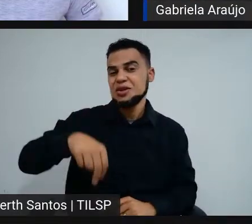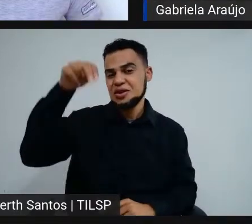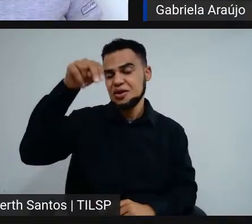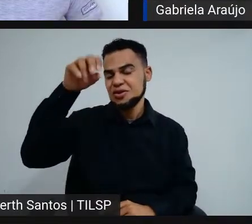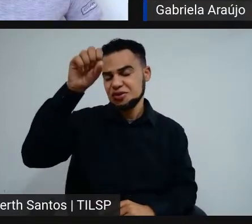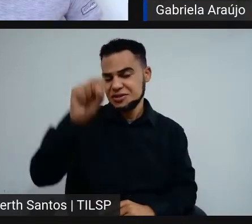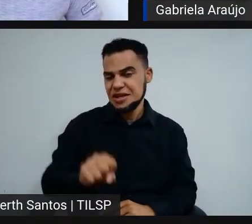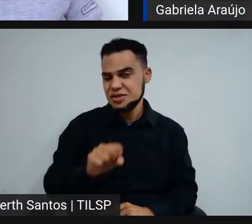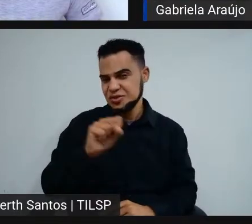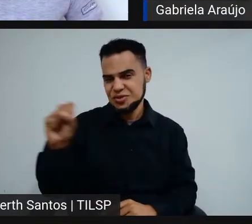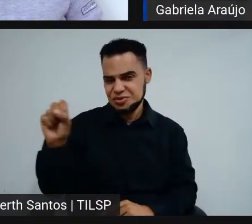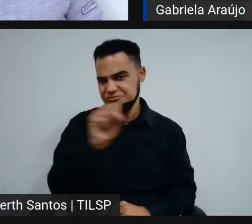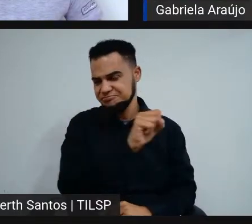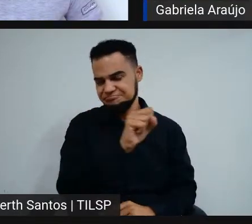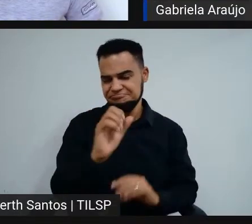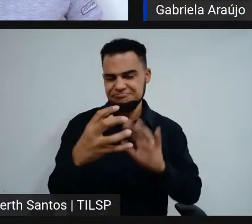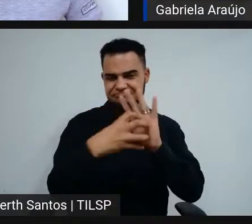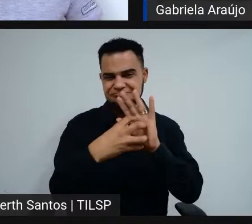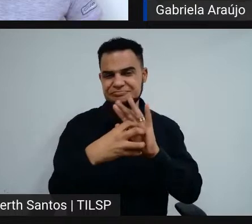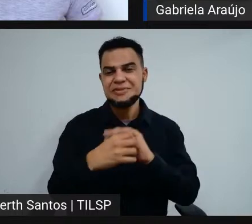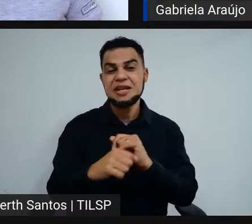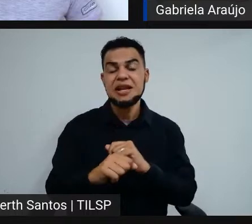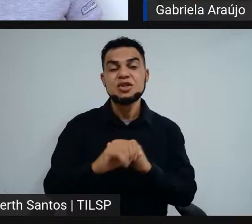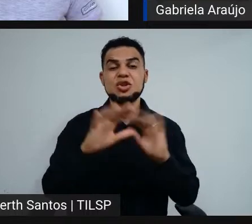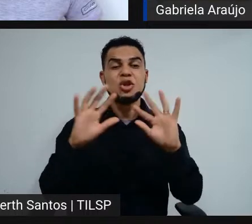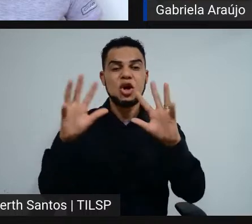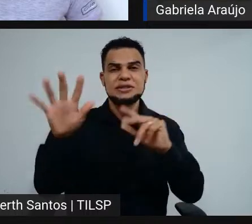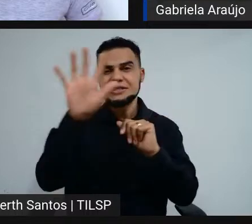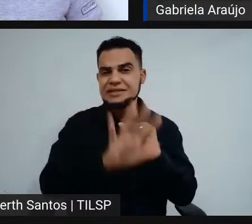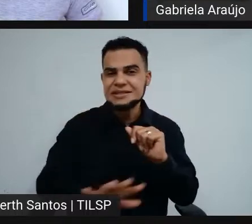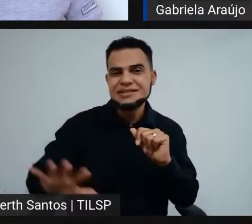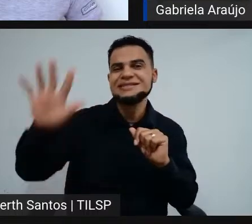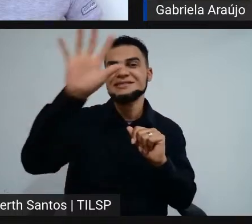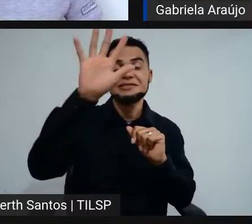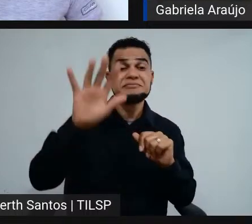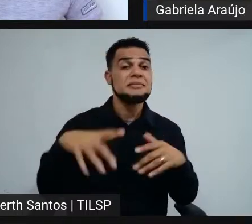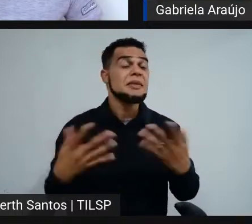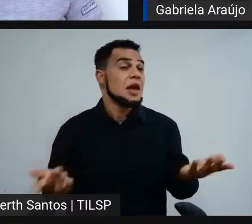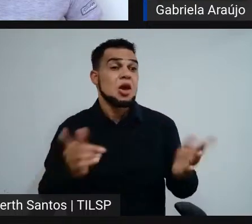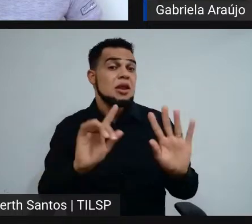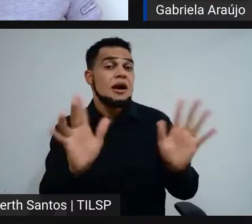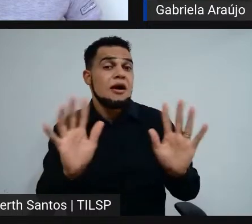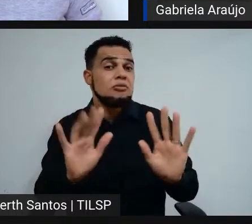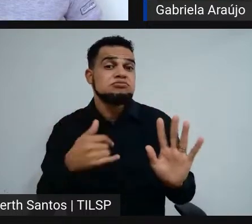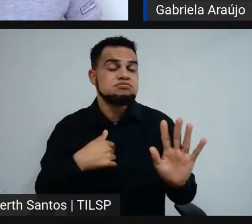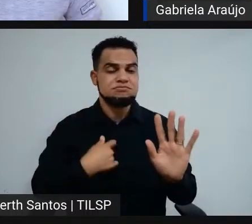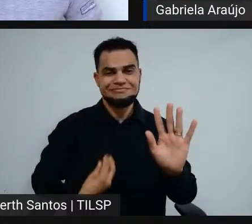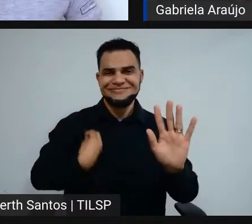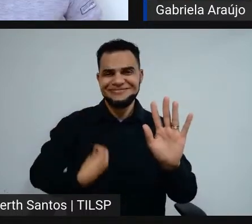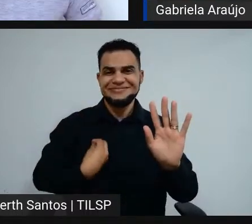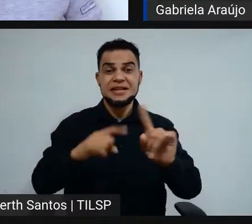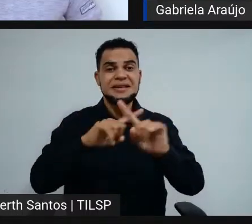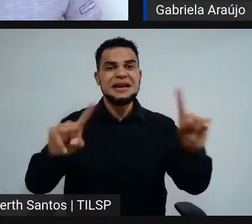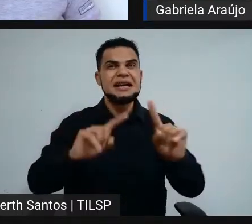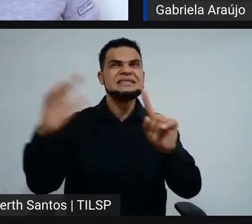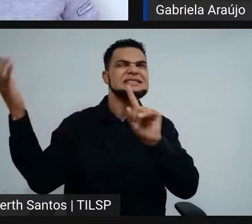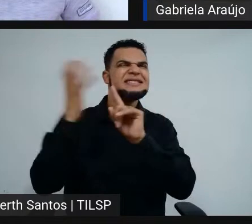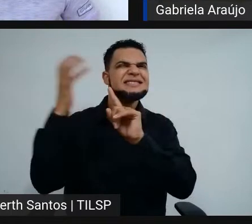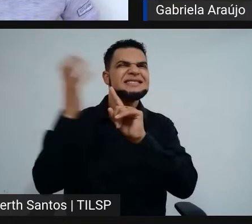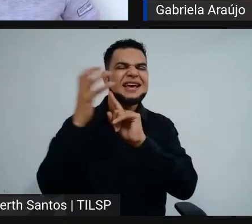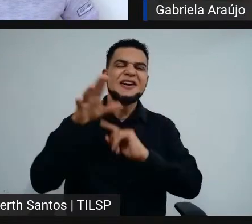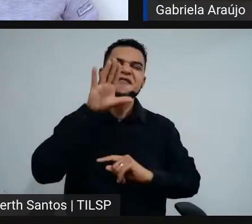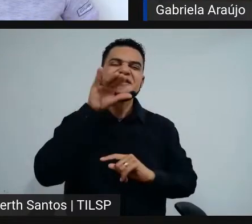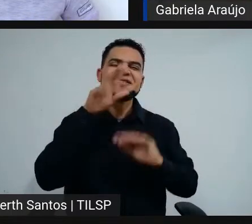Sudeste e Centro-Oeste. Eu não tinha pretensão de participar do concurso, mas, por incentivo de funcionários do